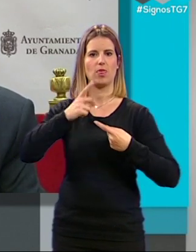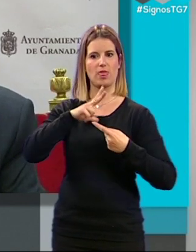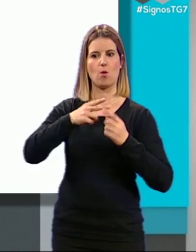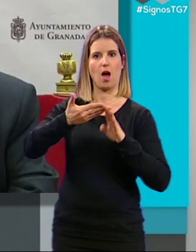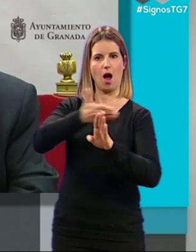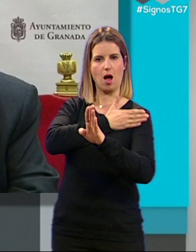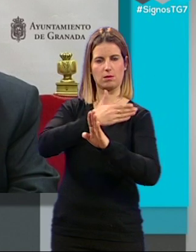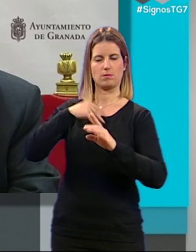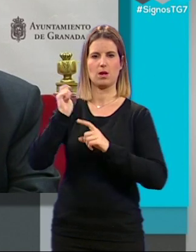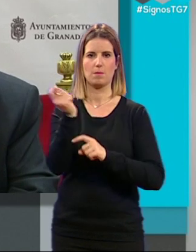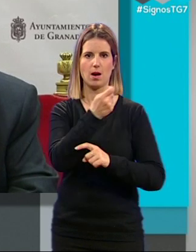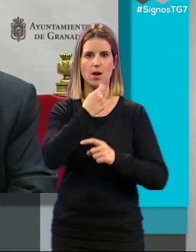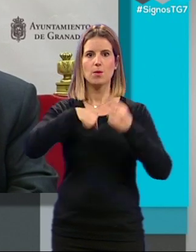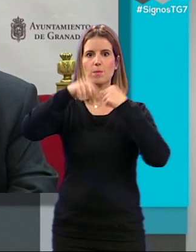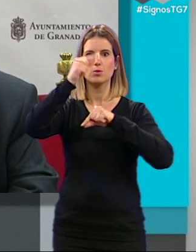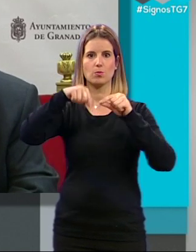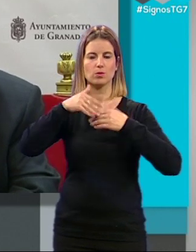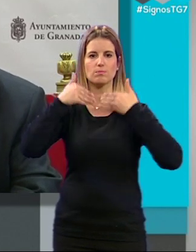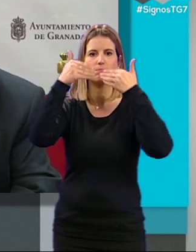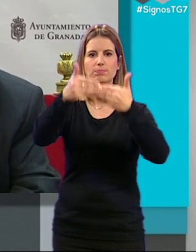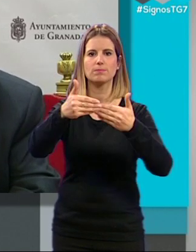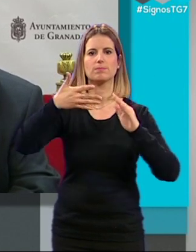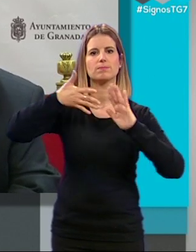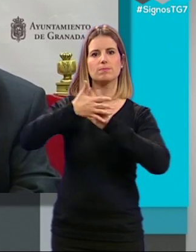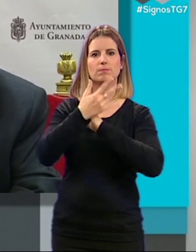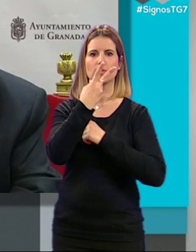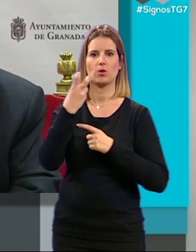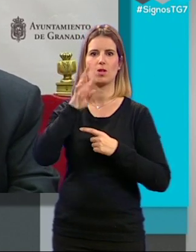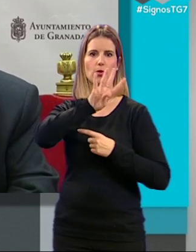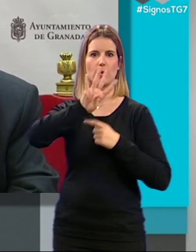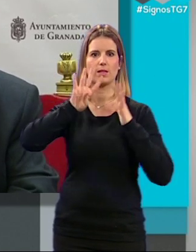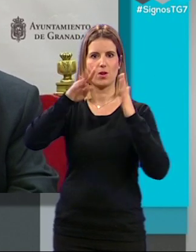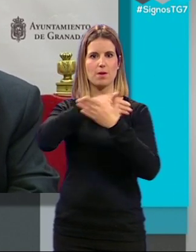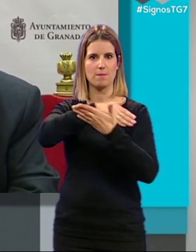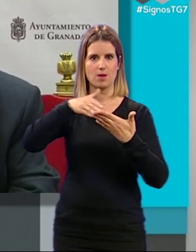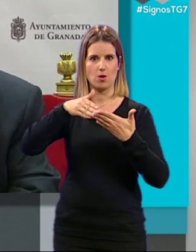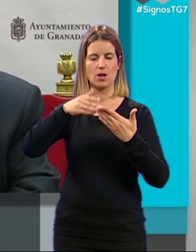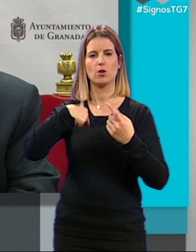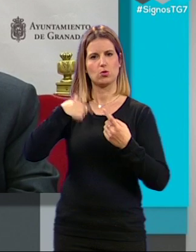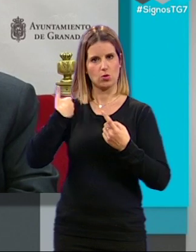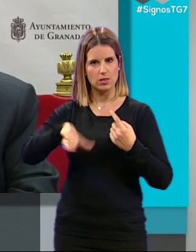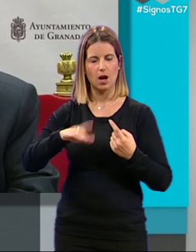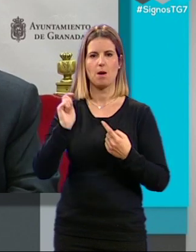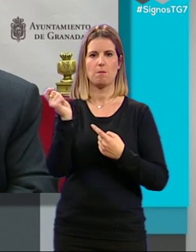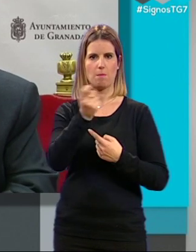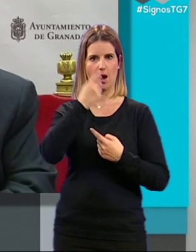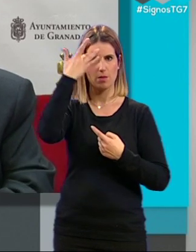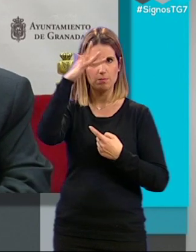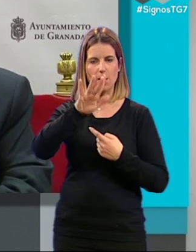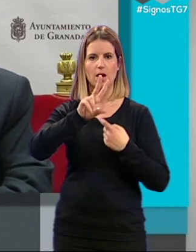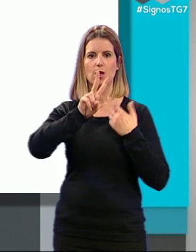años anteriores. El presupuesto prorrogado hablaba de 249 millones, nosotros hemos pagado este año